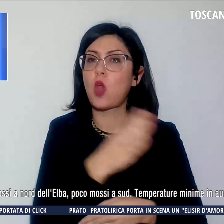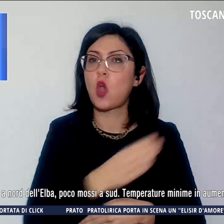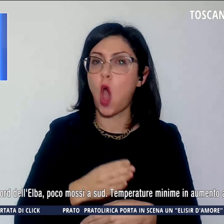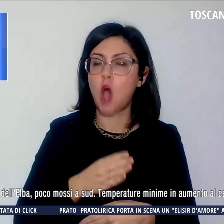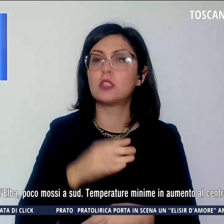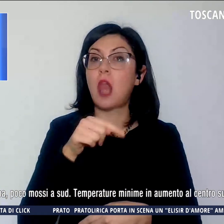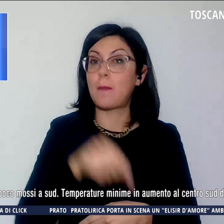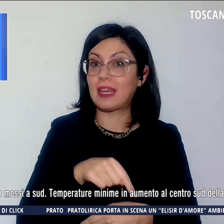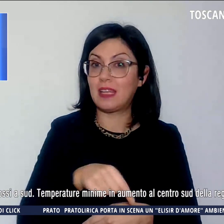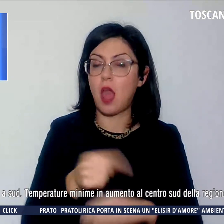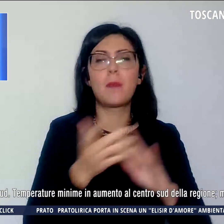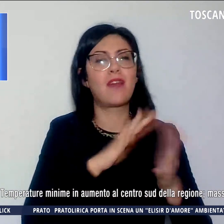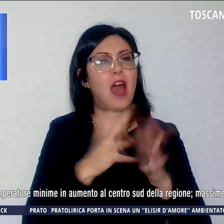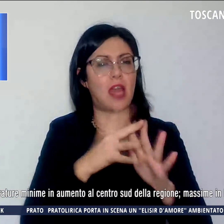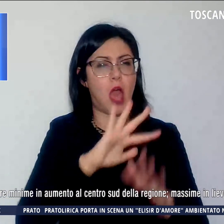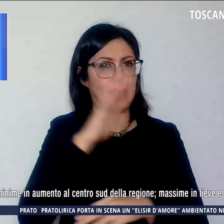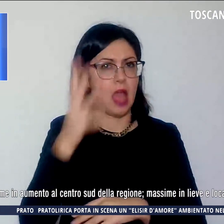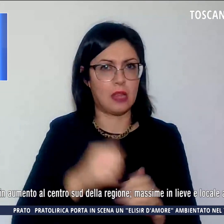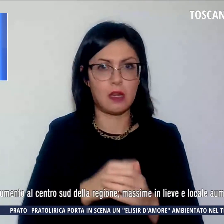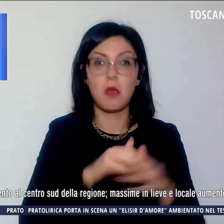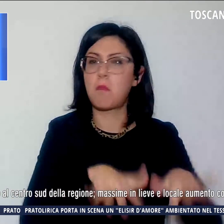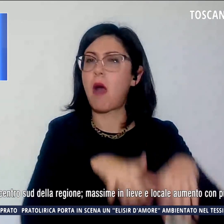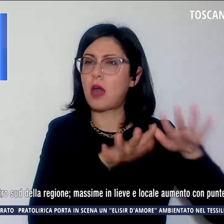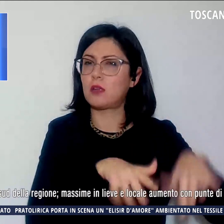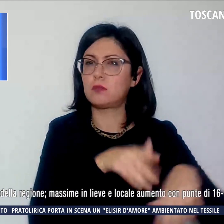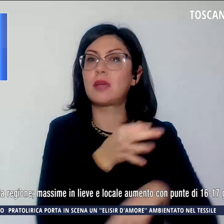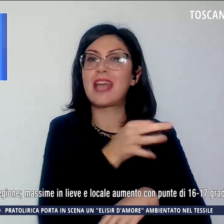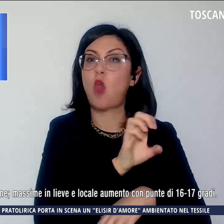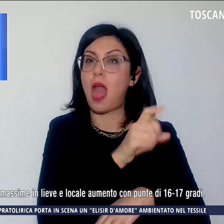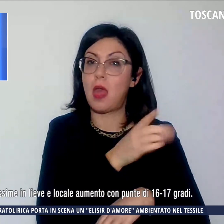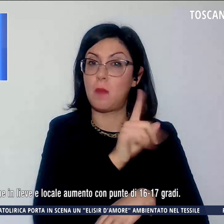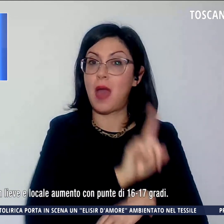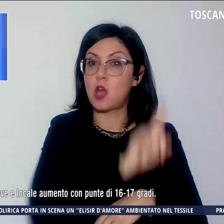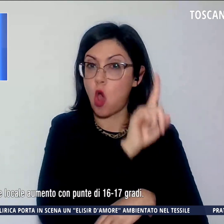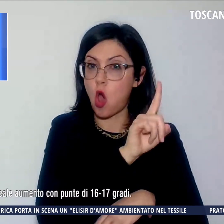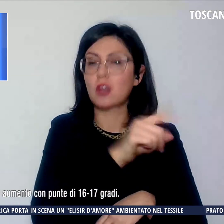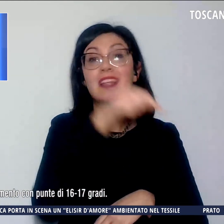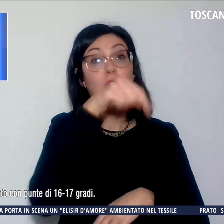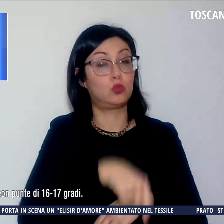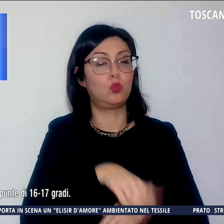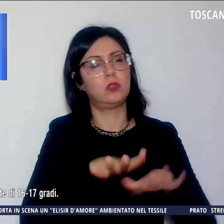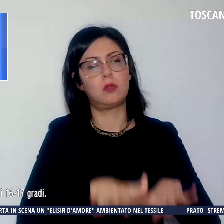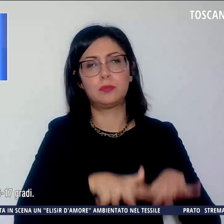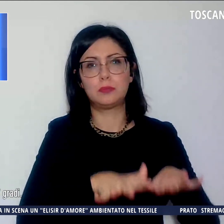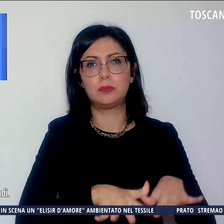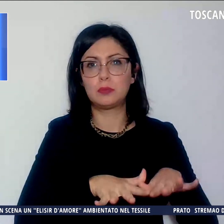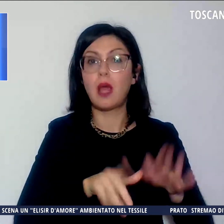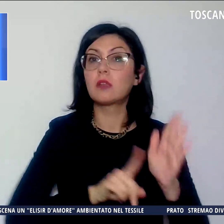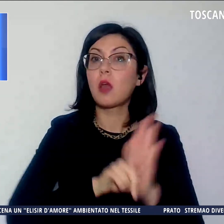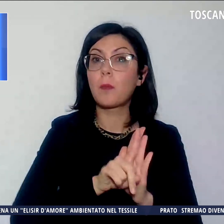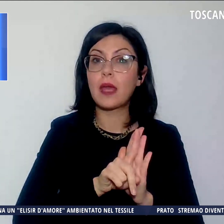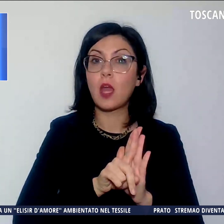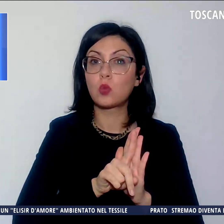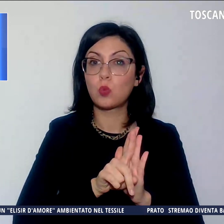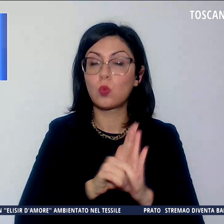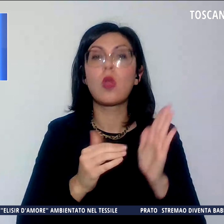variabili altrove, mari mossi a nord dell'Elba, poco mossi a sud. Le temperature, minime solo in